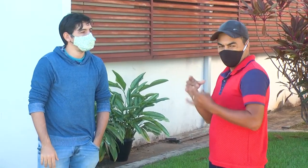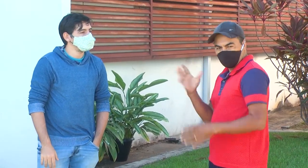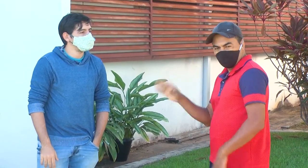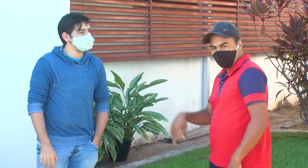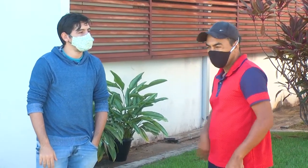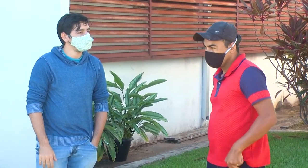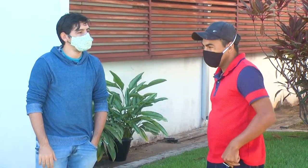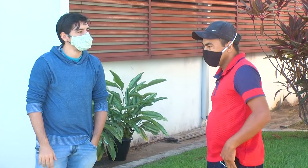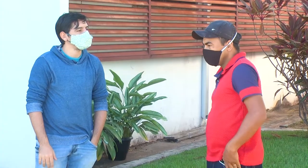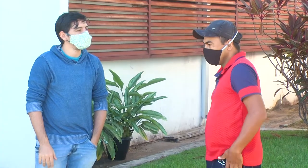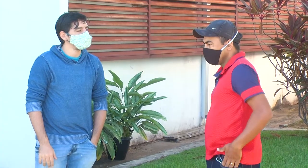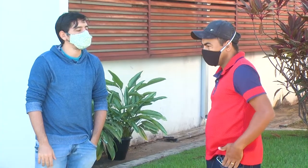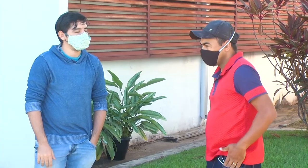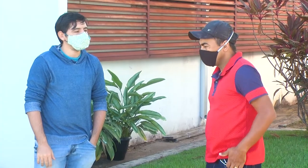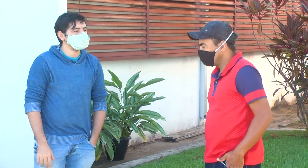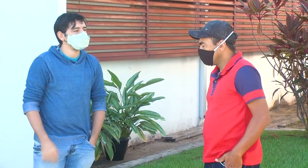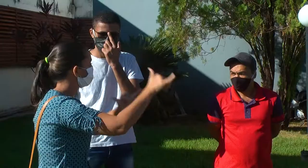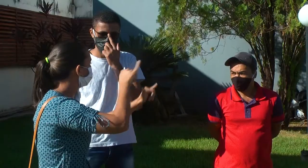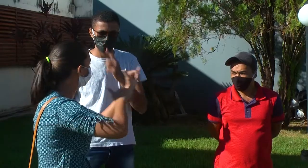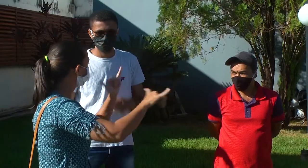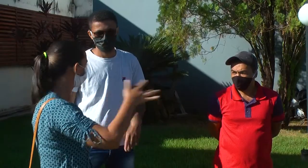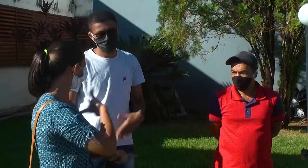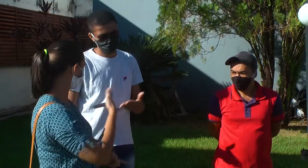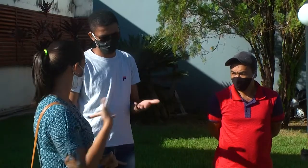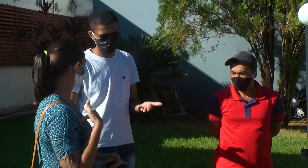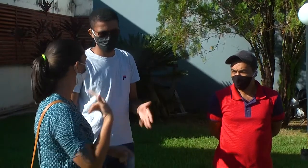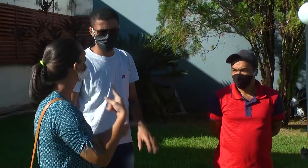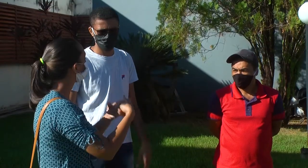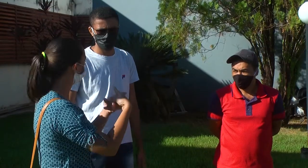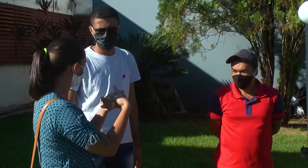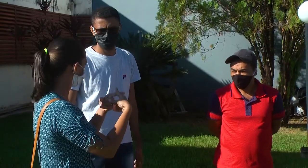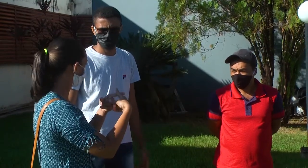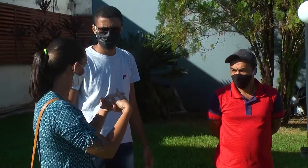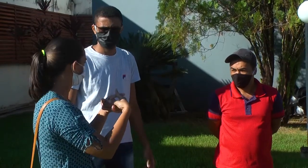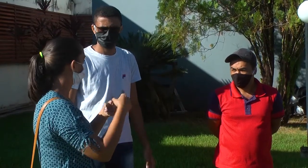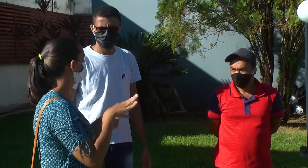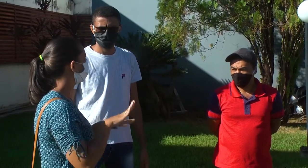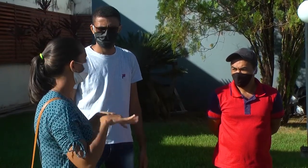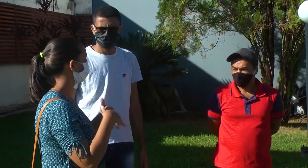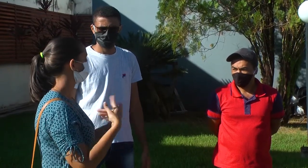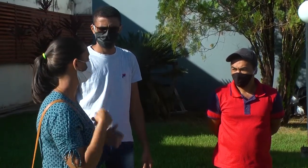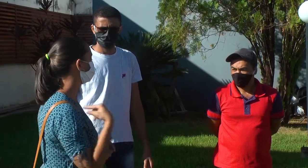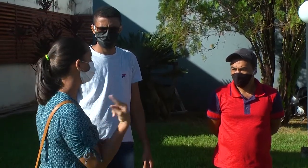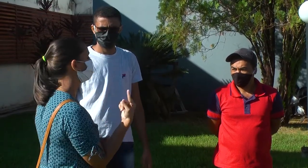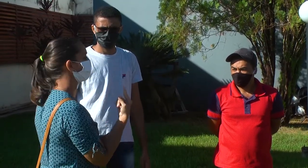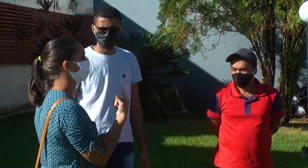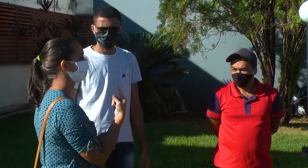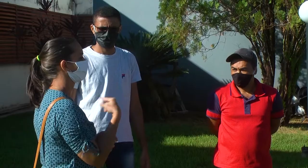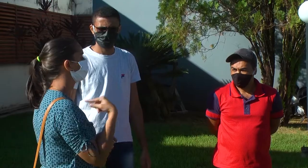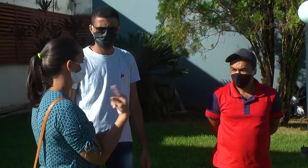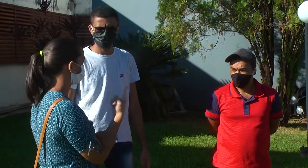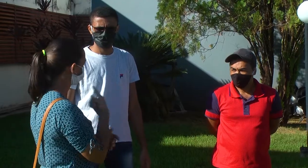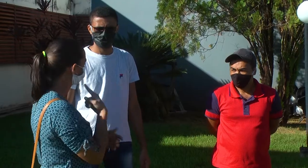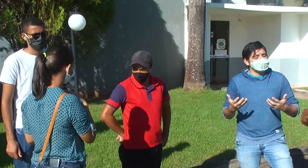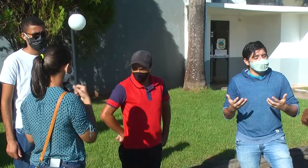residentes, e Cláudio Omar nos conta que já viveu momentos difíceis pela falta de acessibilidade e